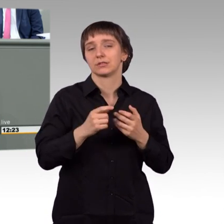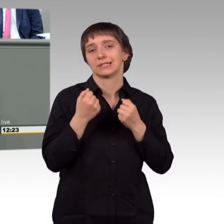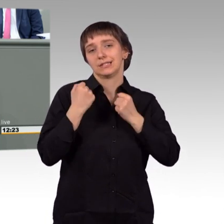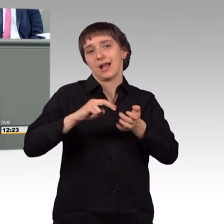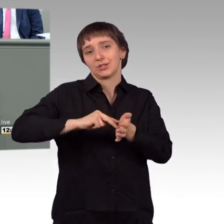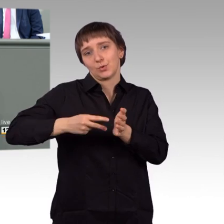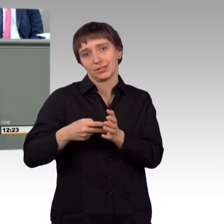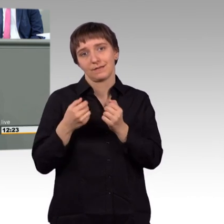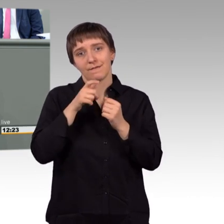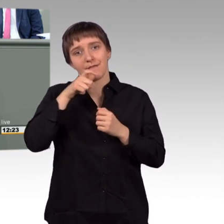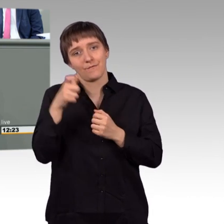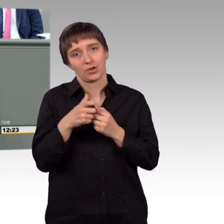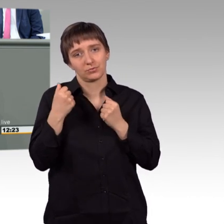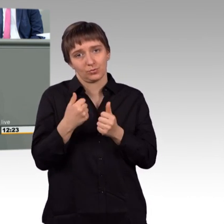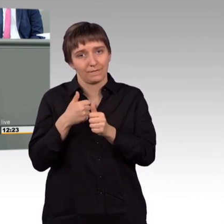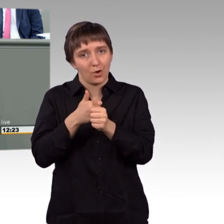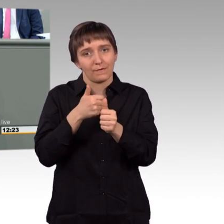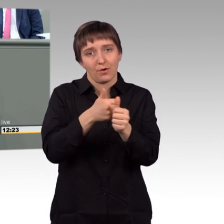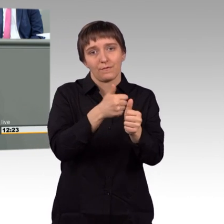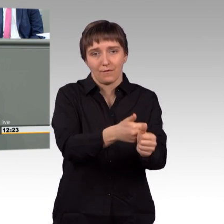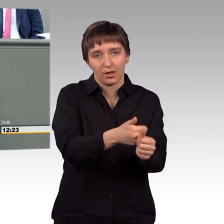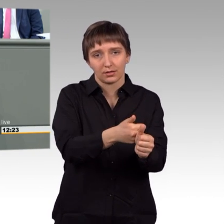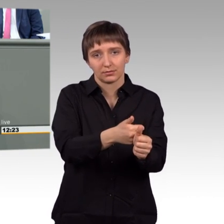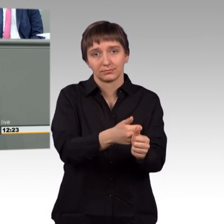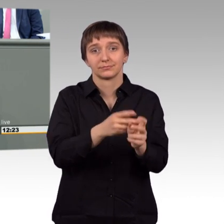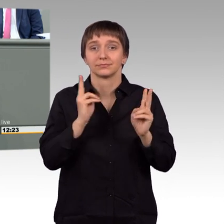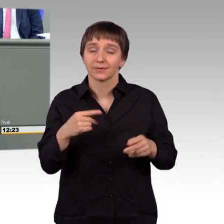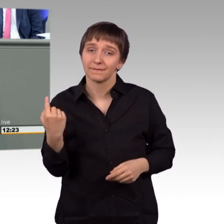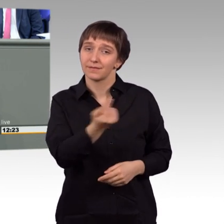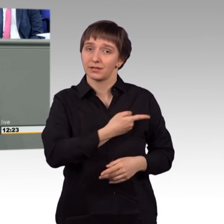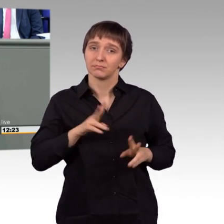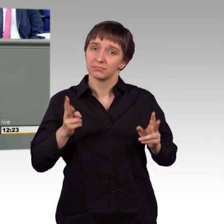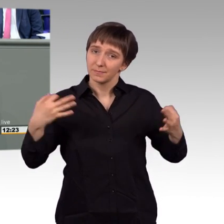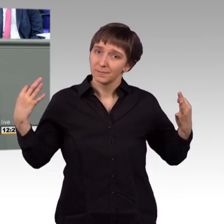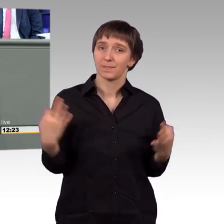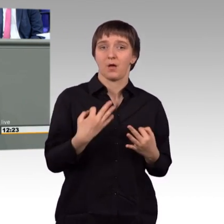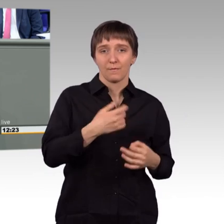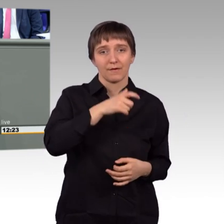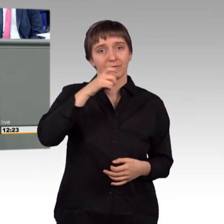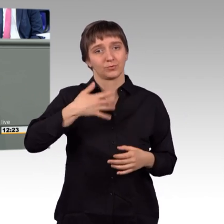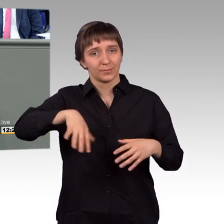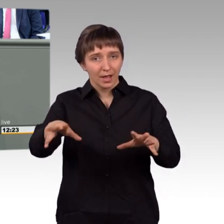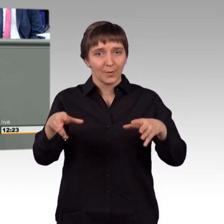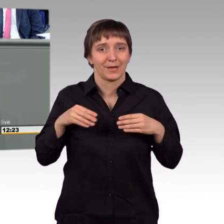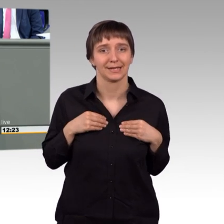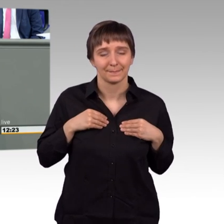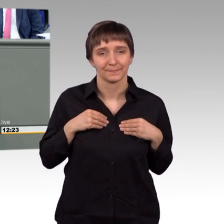Und das geht nur, wenn wir bereit sind, neben mehr Verantwortung zu predigen, unsere Entwicklungszusammenarbeit besser finanziell